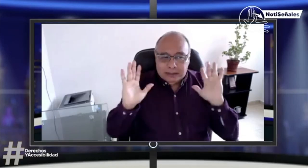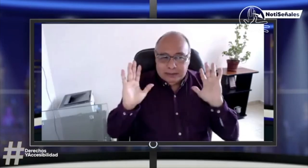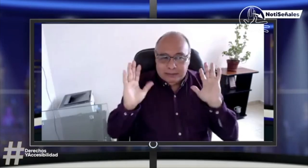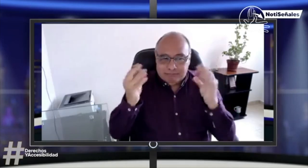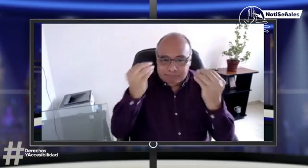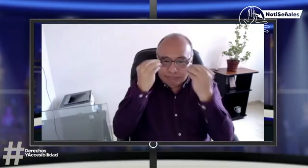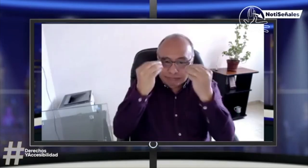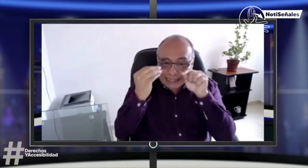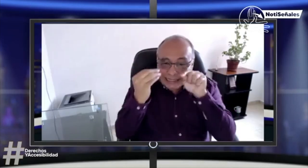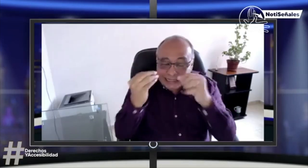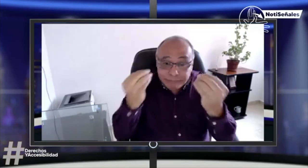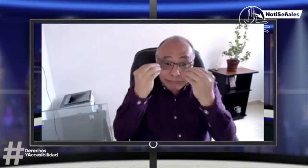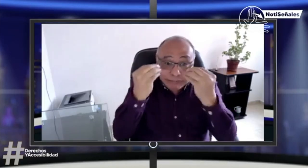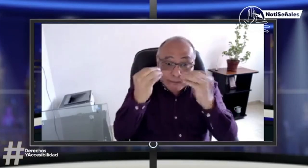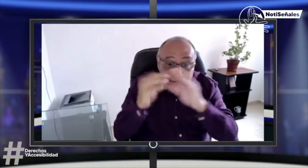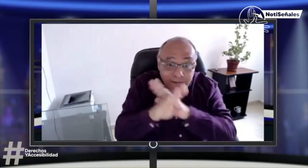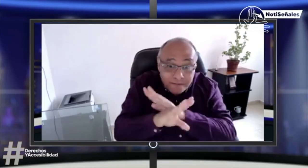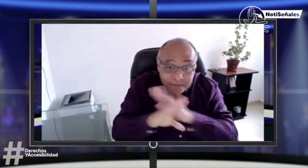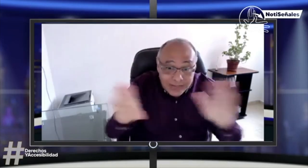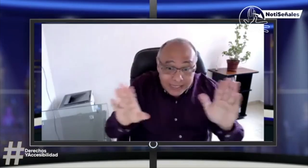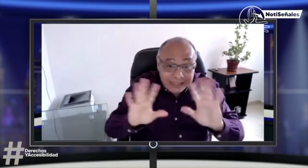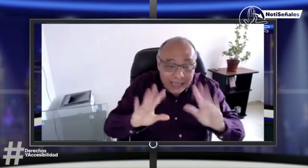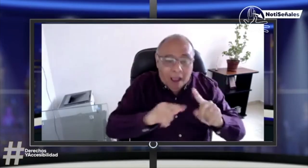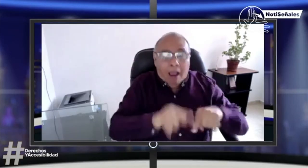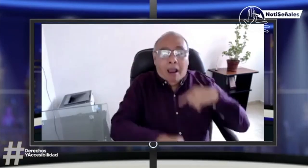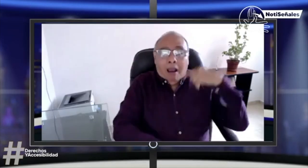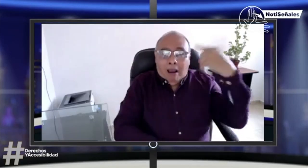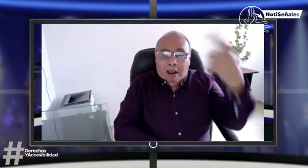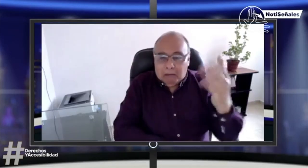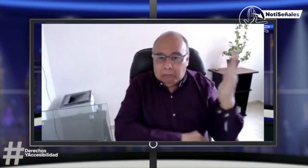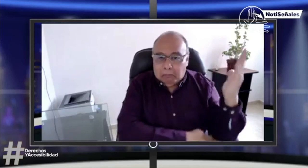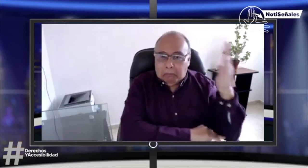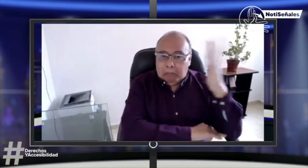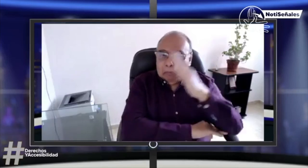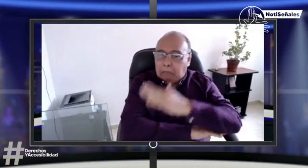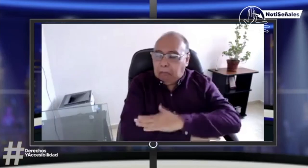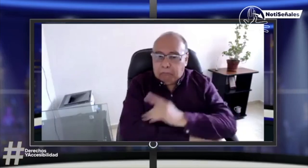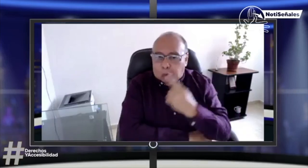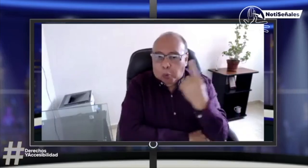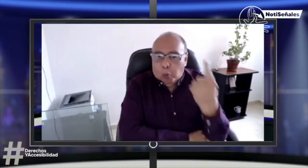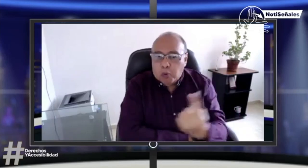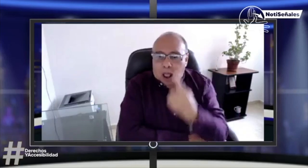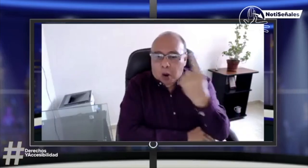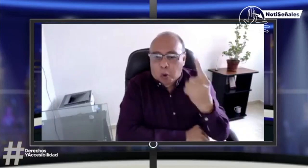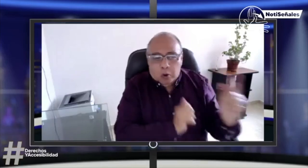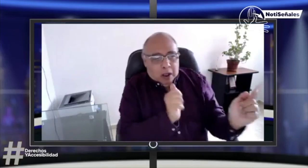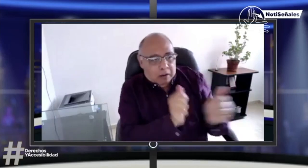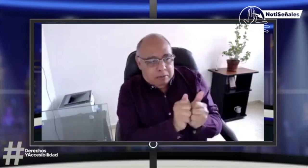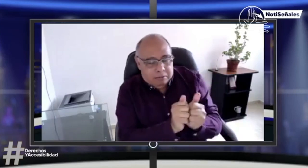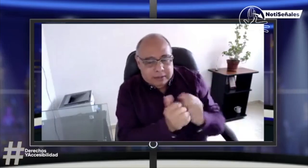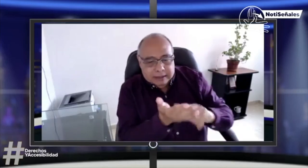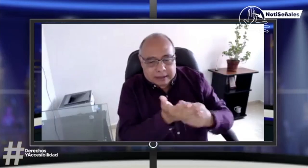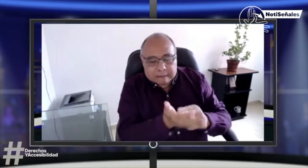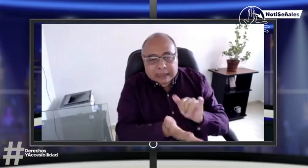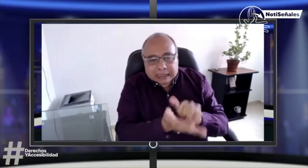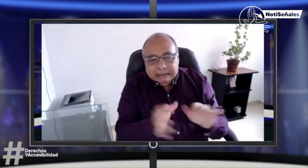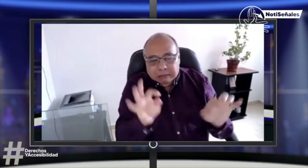importante requerir el servicio de interpretación en las capacitaciones previas al día electoral y que en la jornada de